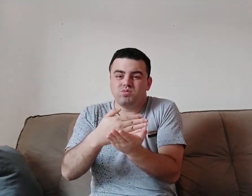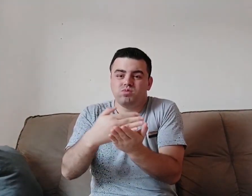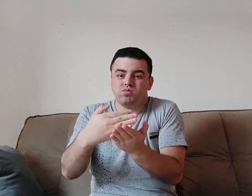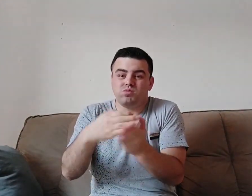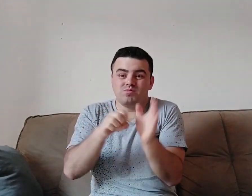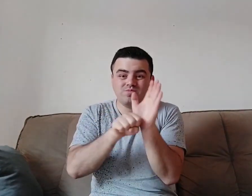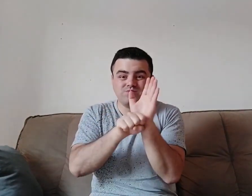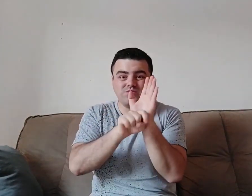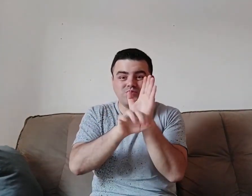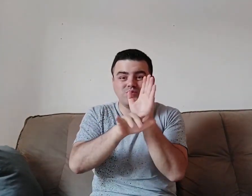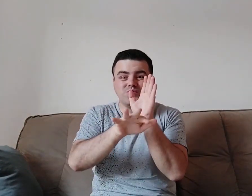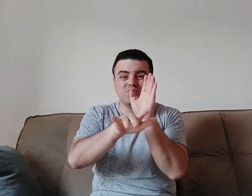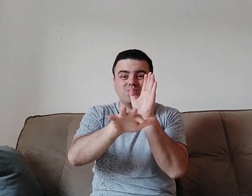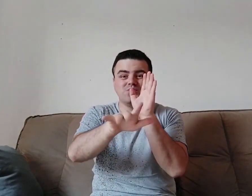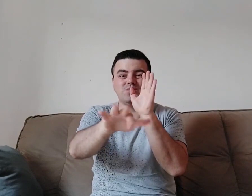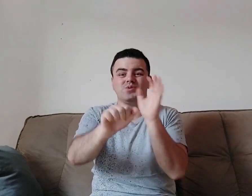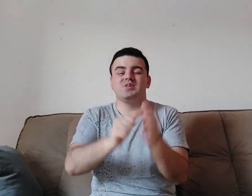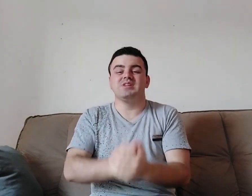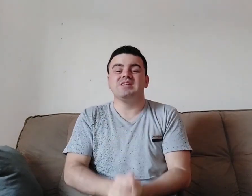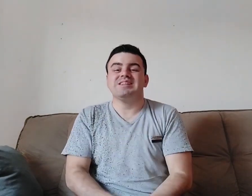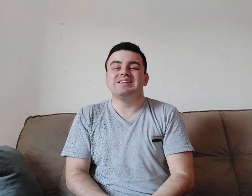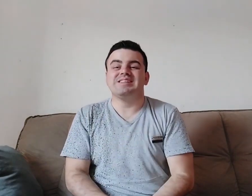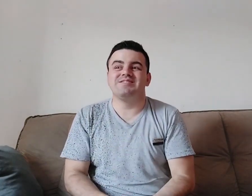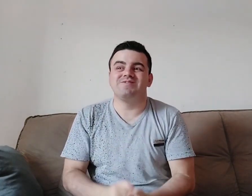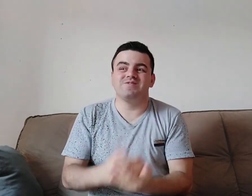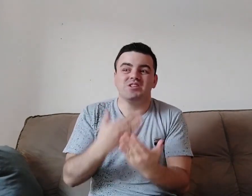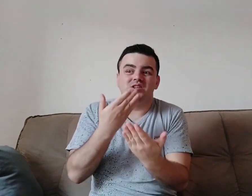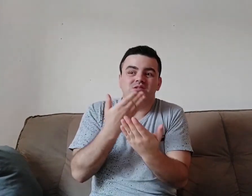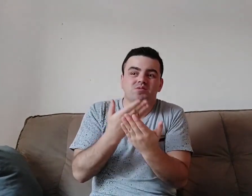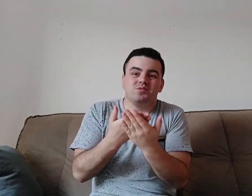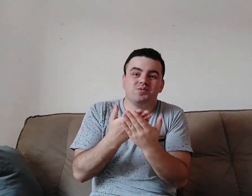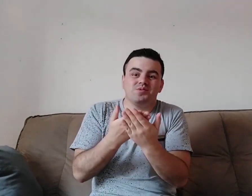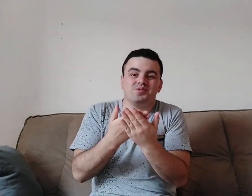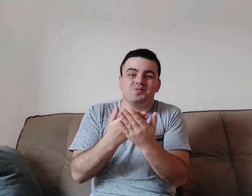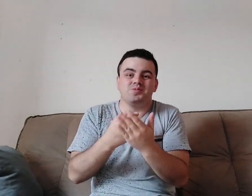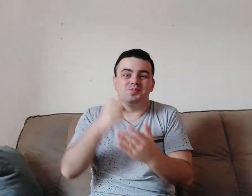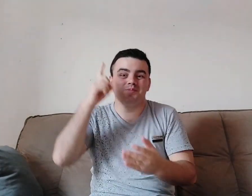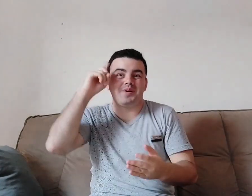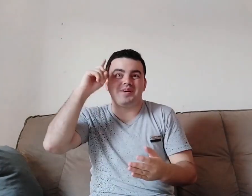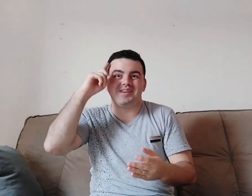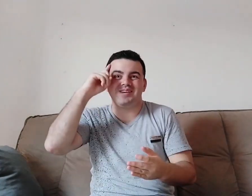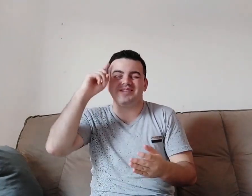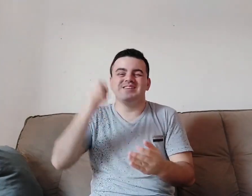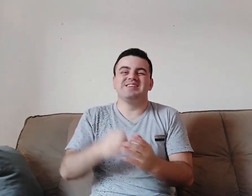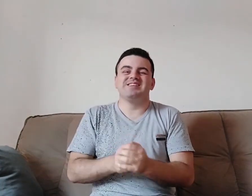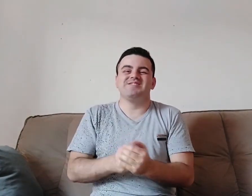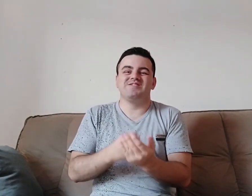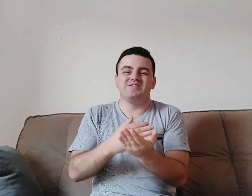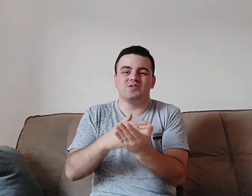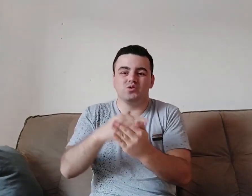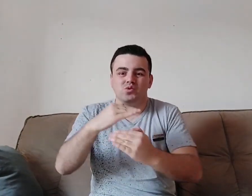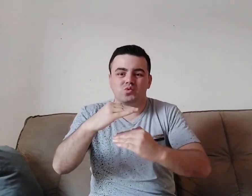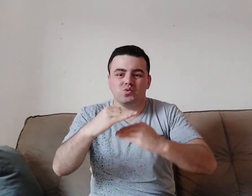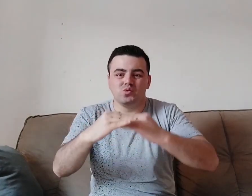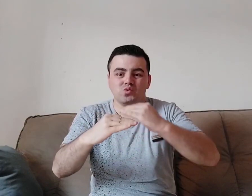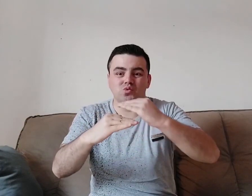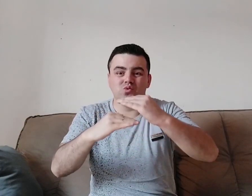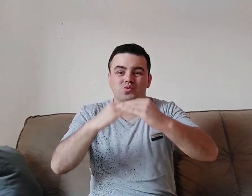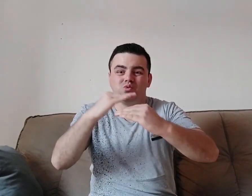Até que eu comecei a estudar com a Universidade da Libras e a partir disso houve uma grande transformação. O meu